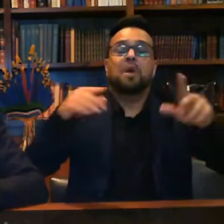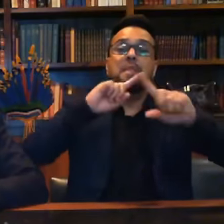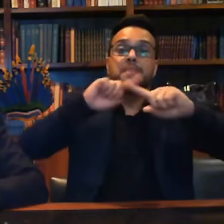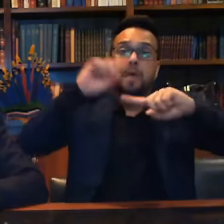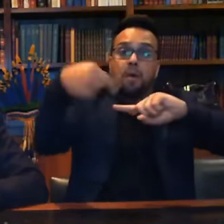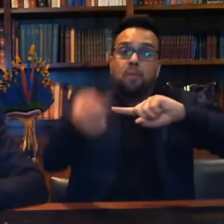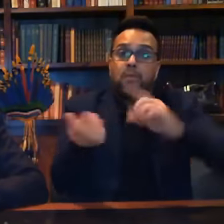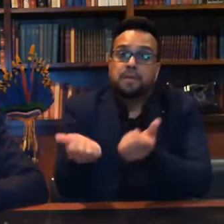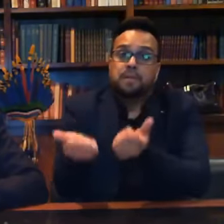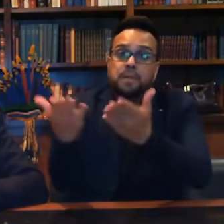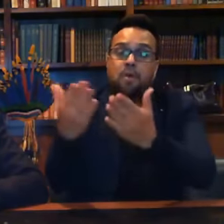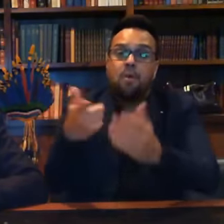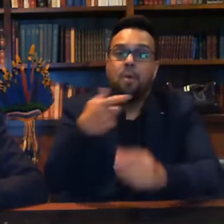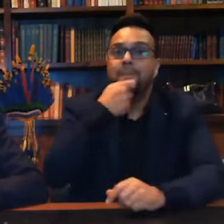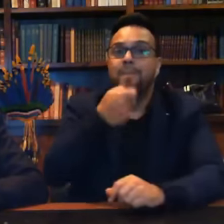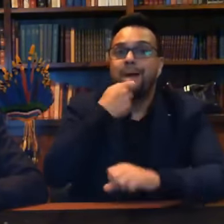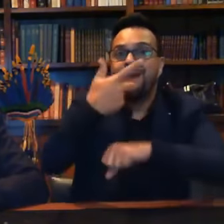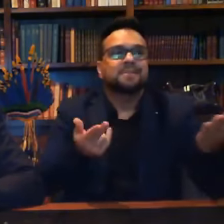depois.